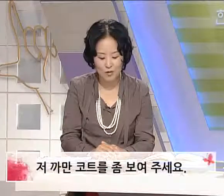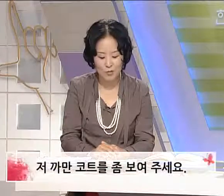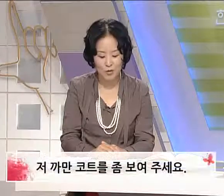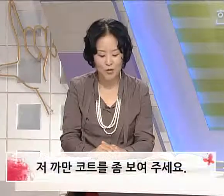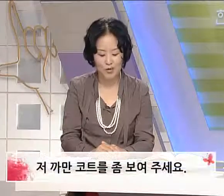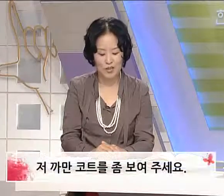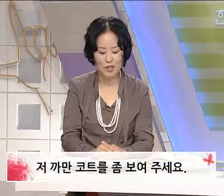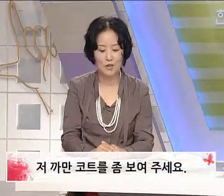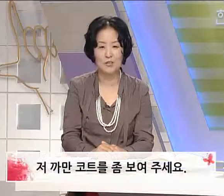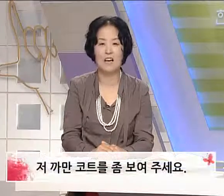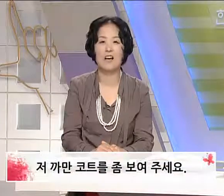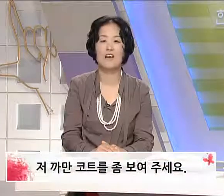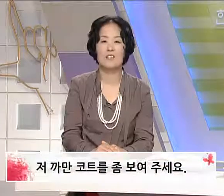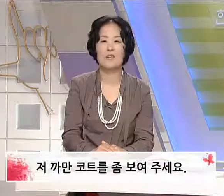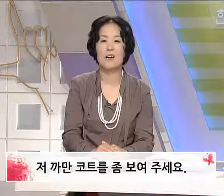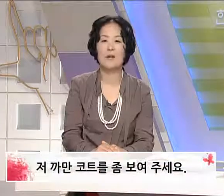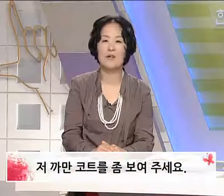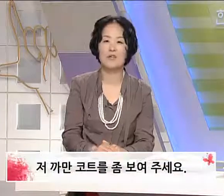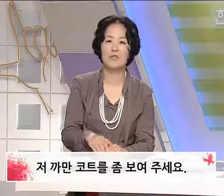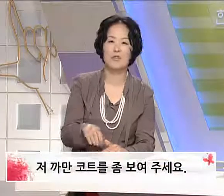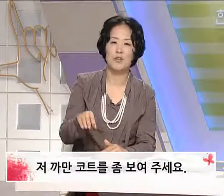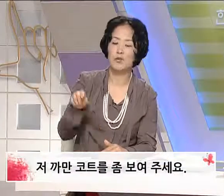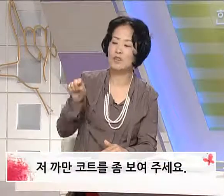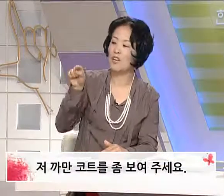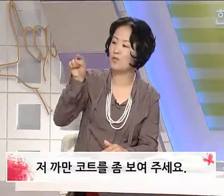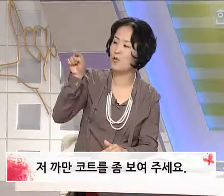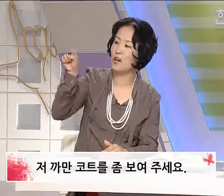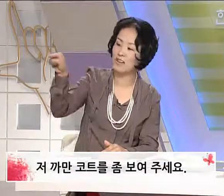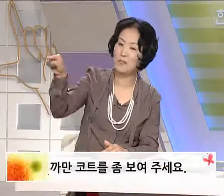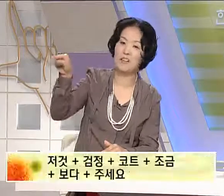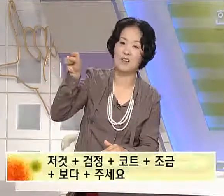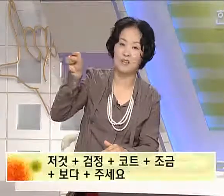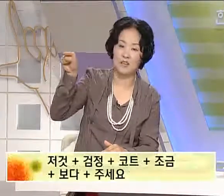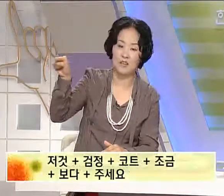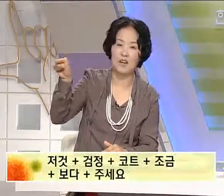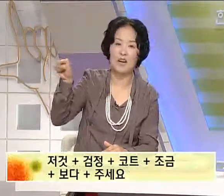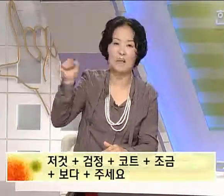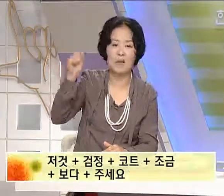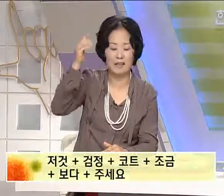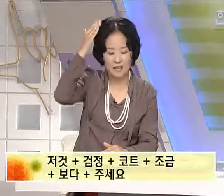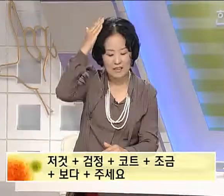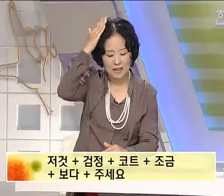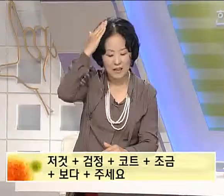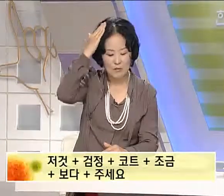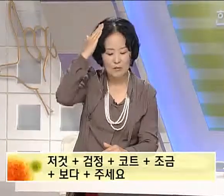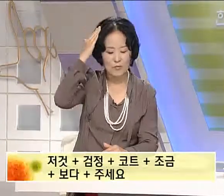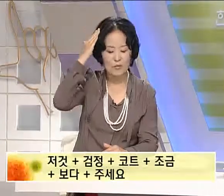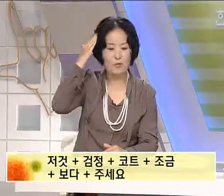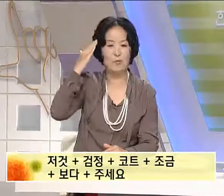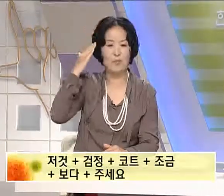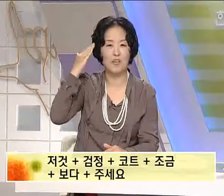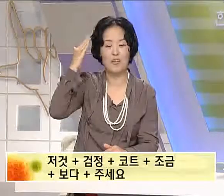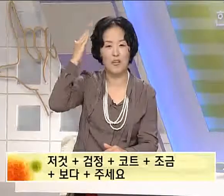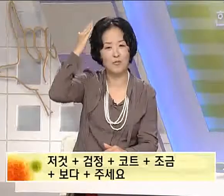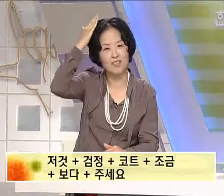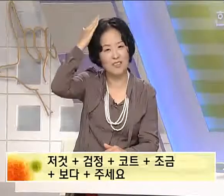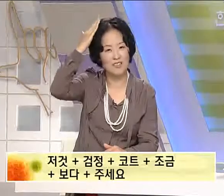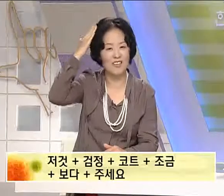좀 보여주세요. 저 까만 코트. 코트가 있는 거 가리키면 되겠죠. 저 까만. 우리 민족은 머리가 검은색이죠.